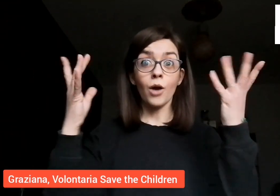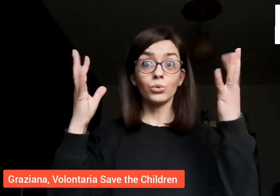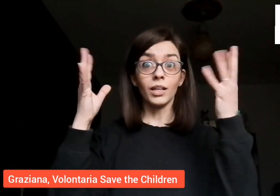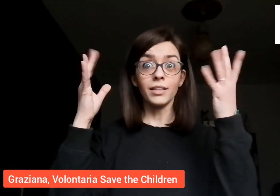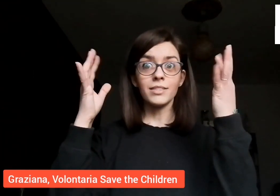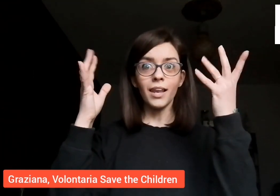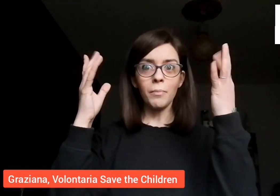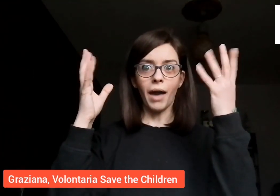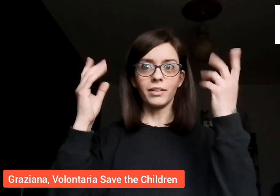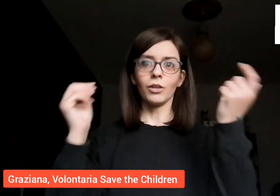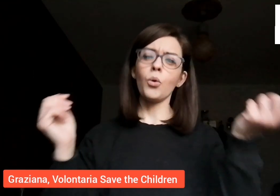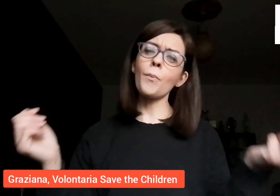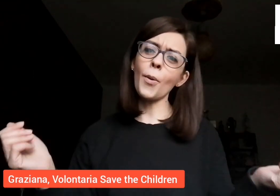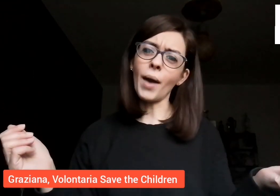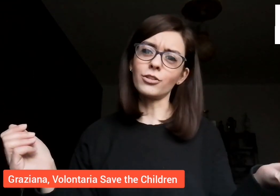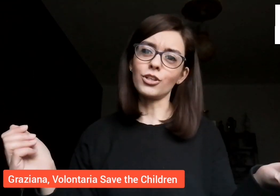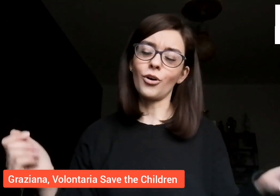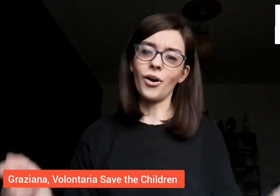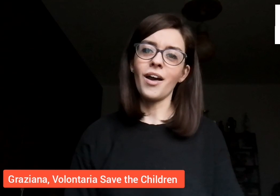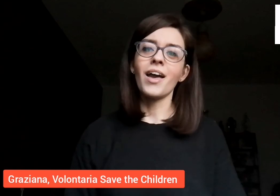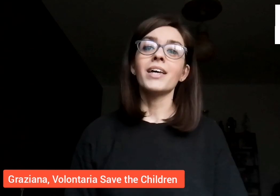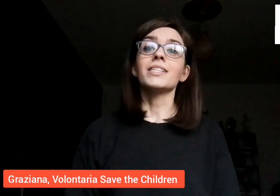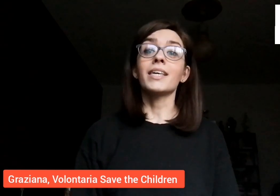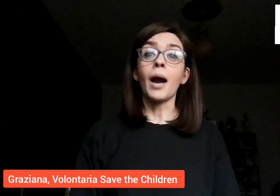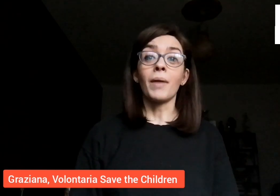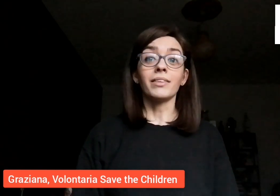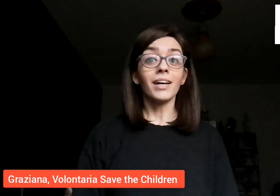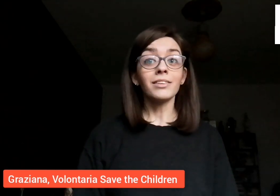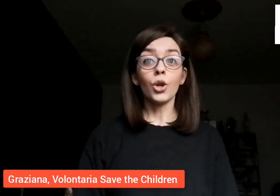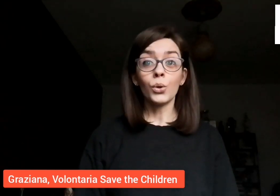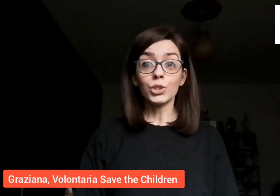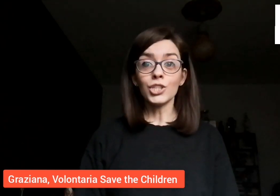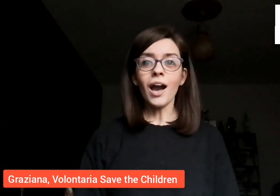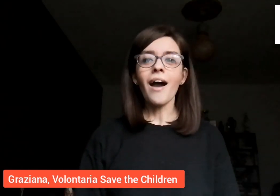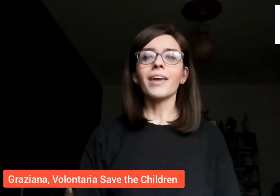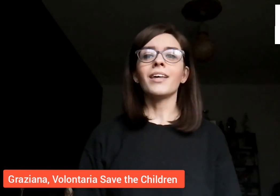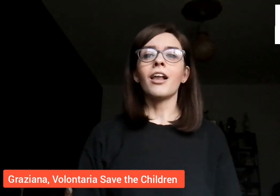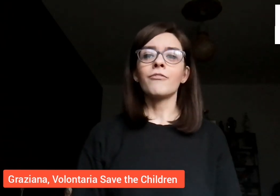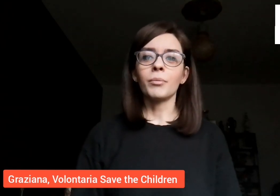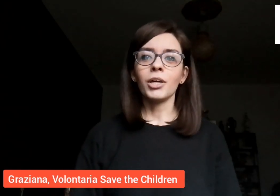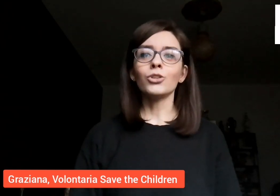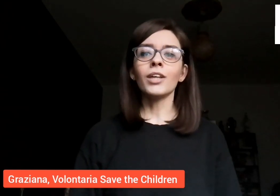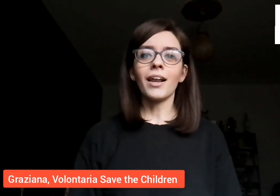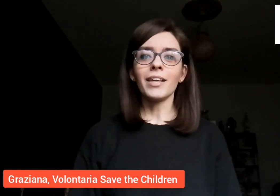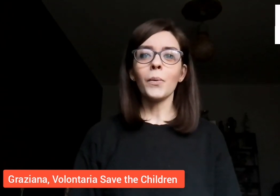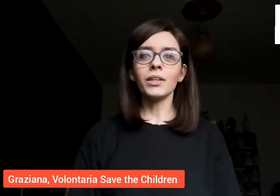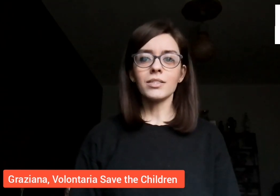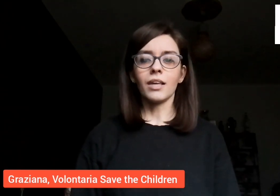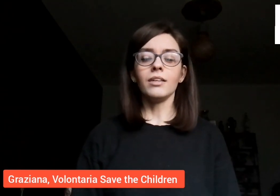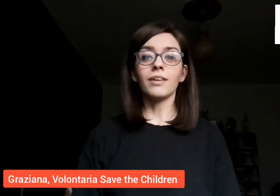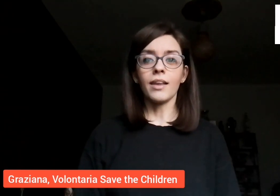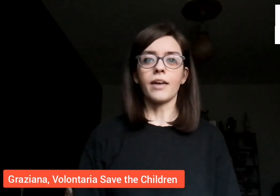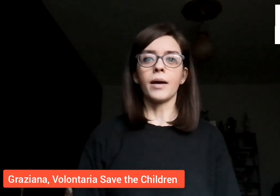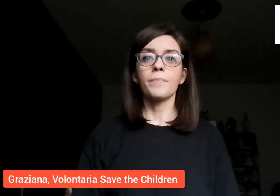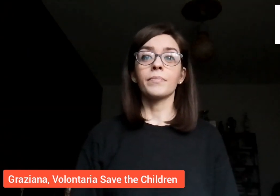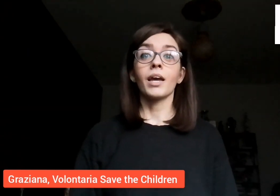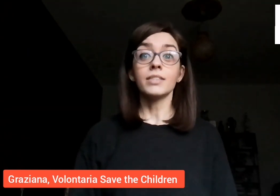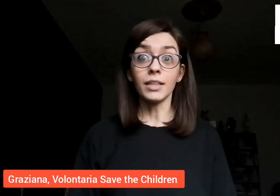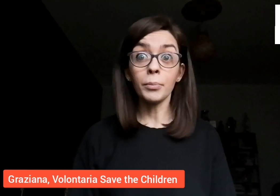utilizza le mani. Un po' magico. Si chiama Dattilologia ed l'alfabeto della lingua dei segni italiana. Siete